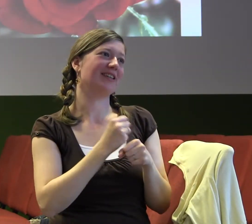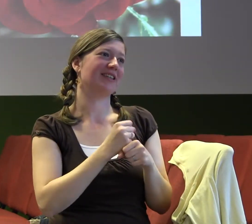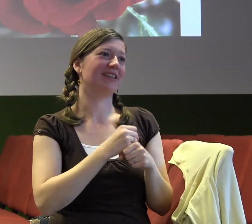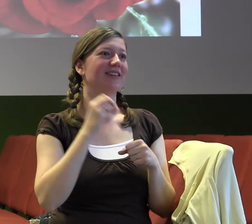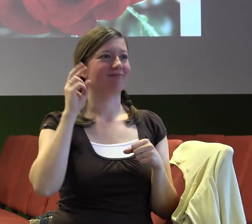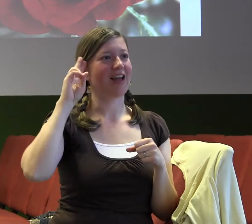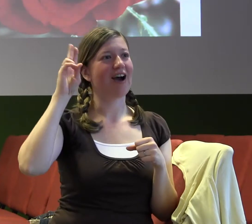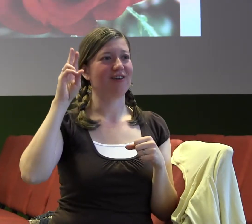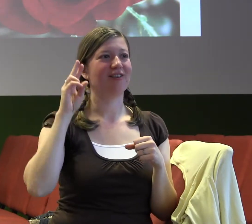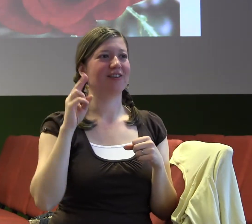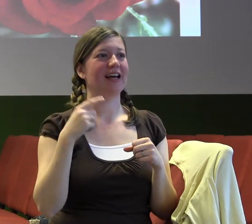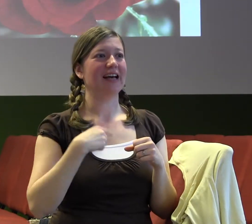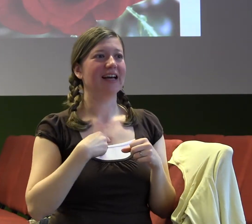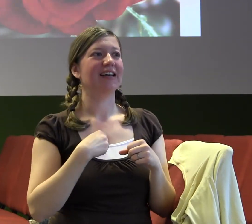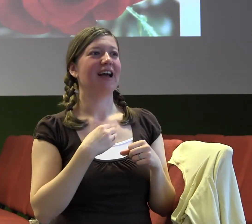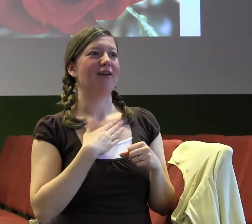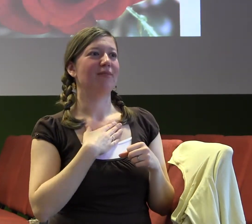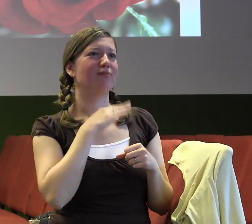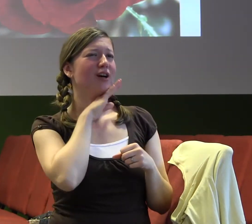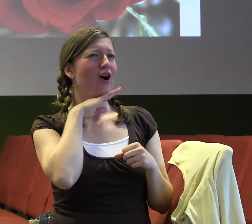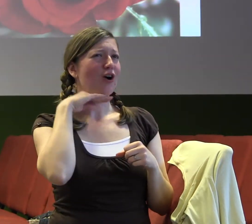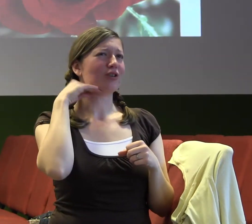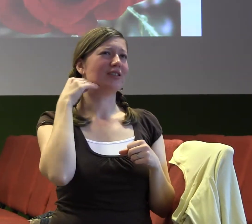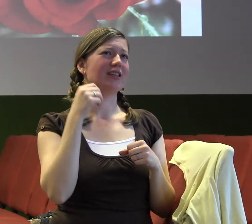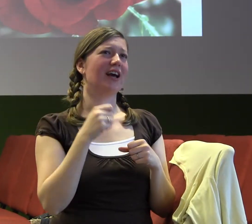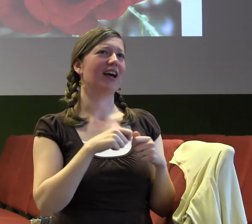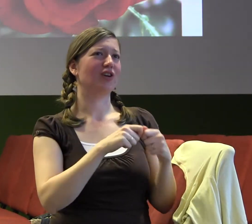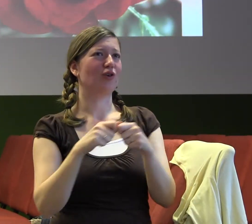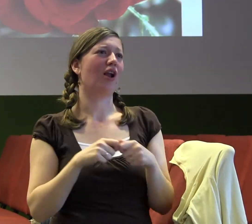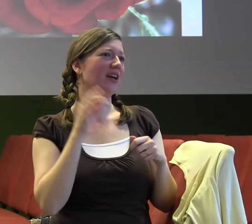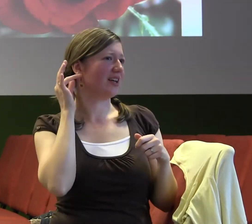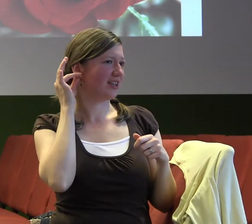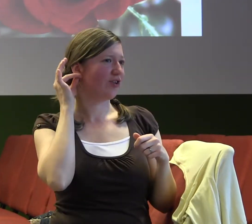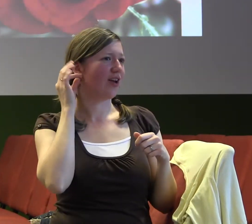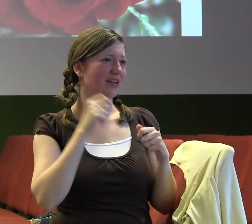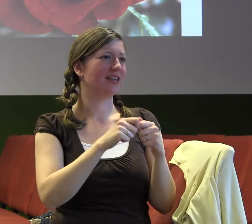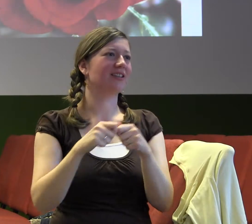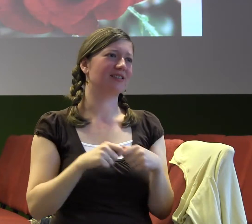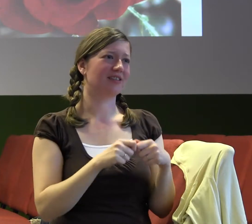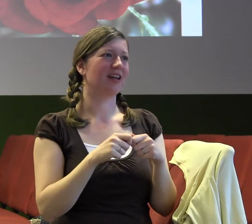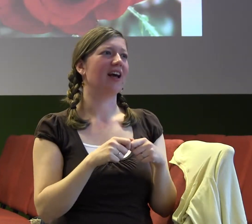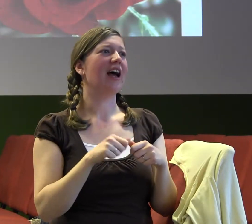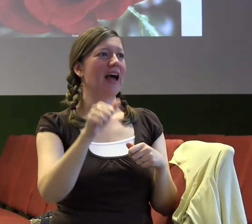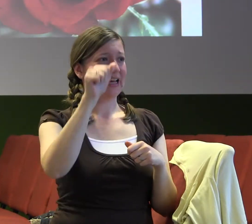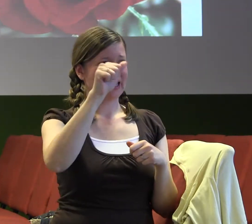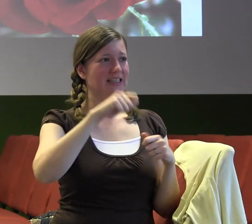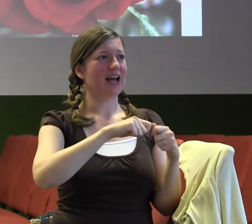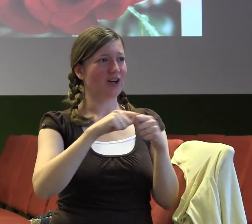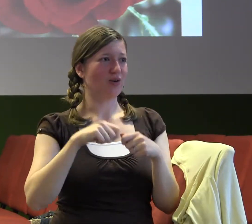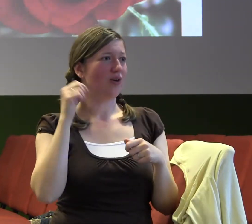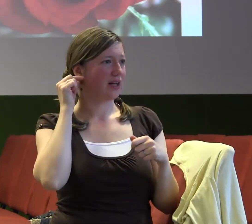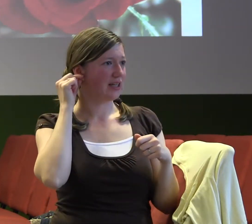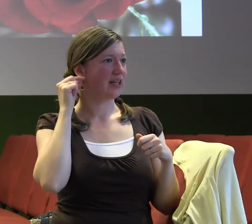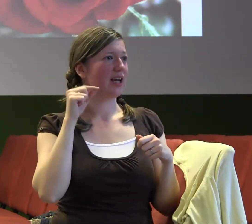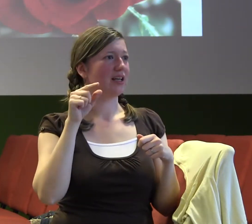Ahoj. Já mám strašně moc kolegyň, hlavně kolegyň a s jednou kolegyní, která je 11 let v